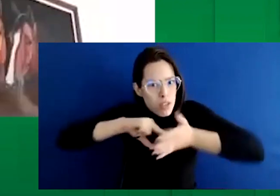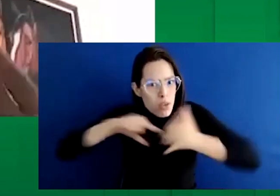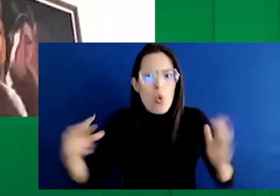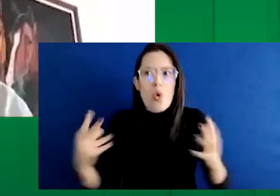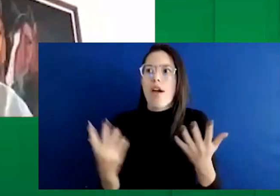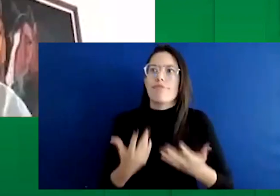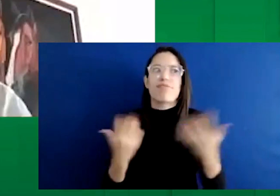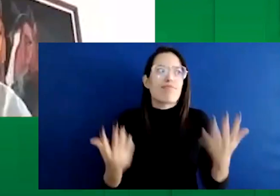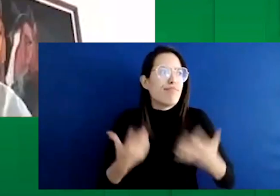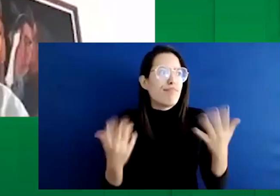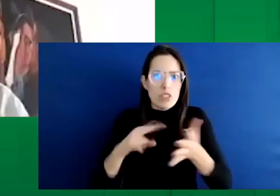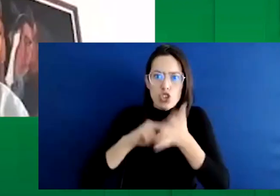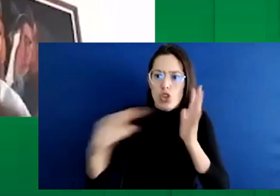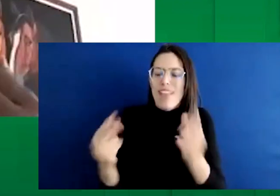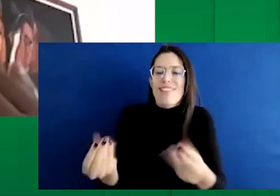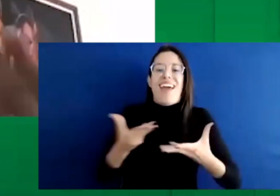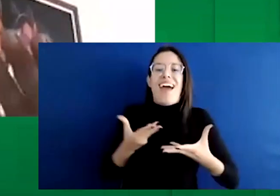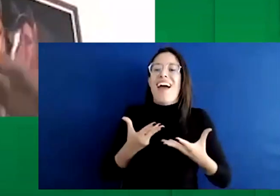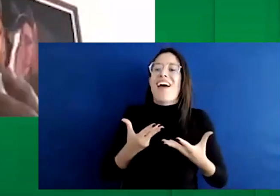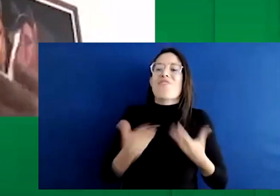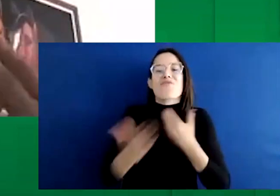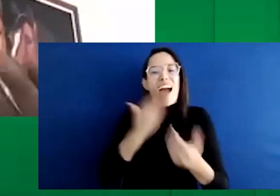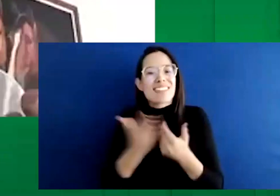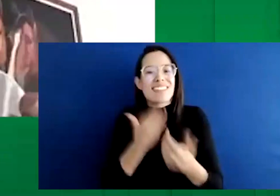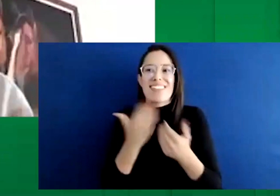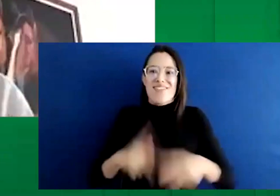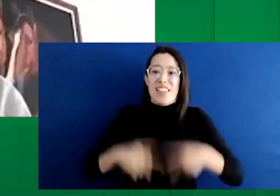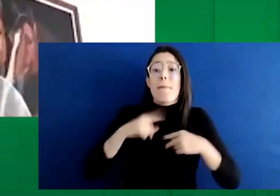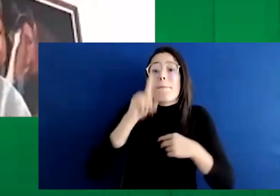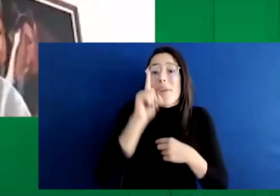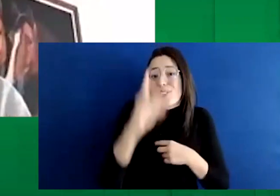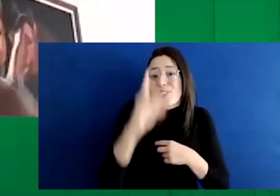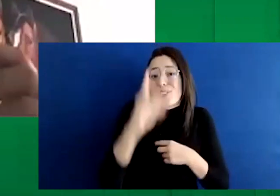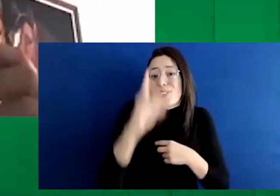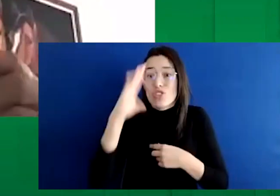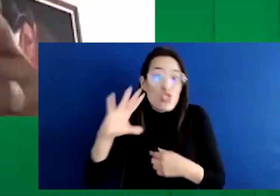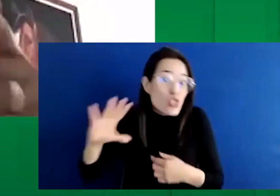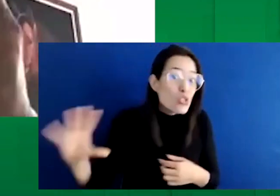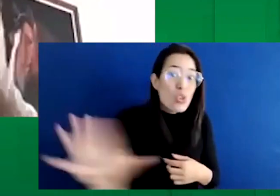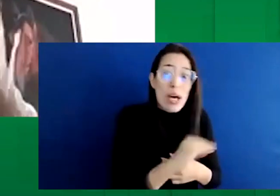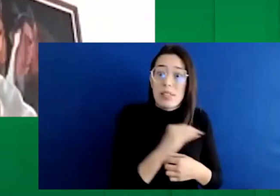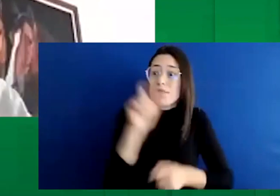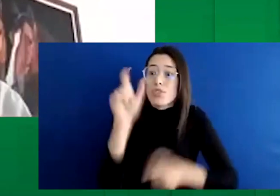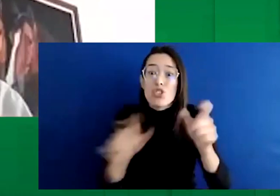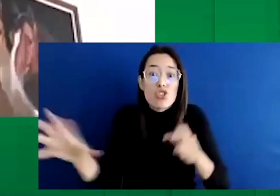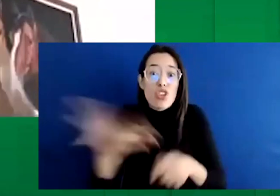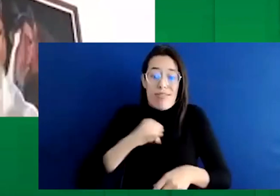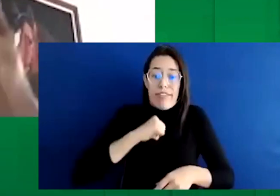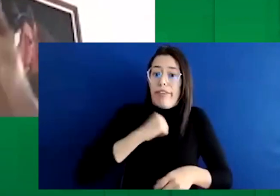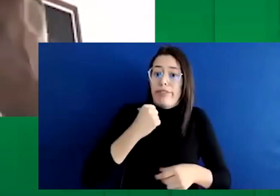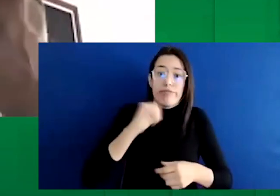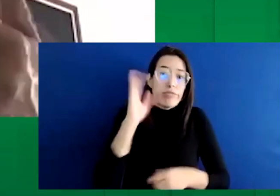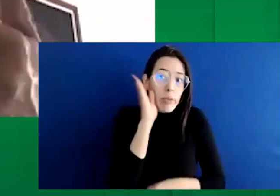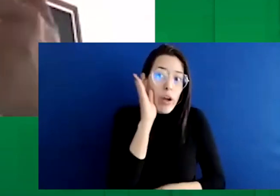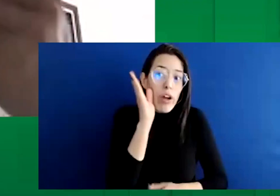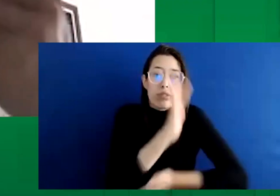que nos facilita la vida, pero también hay que recordar que no todas las personas tienen acceso a un aparato de estos, a un teléfono, a